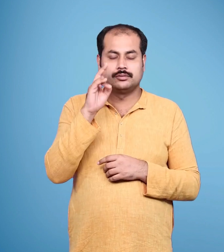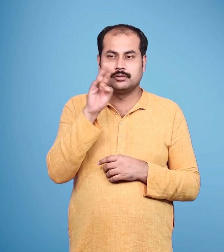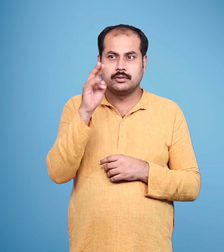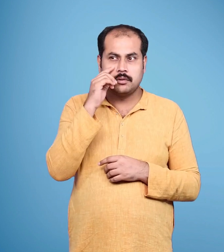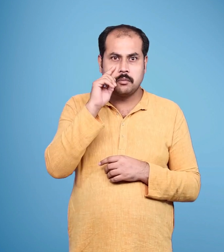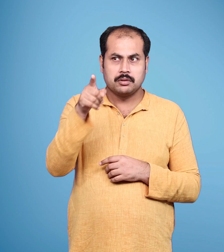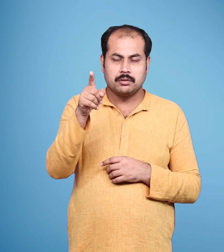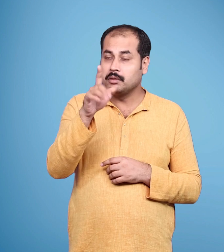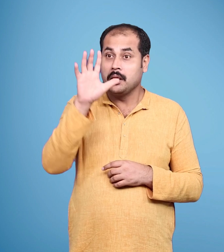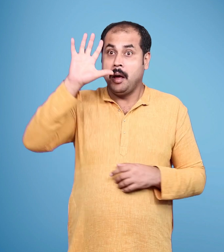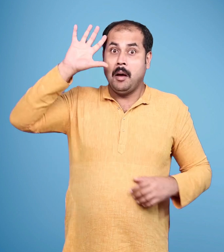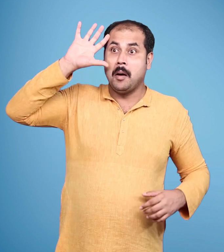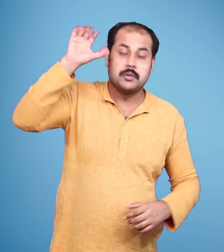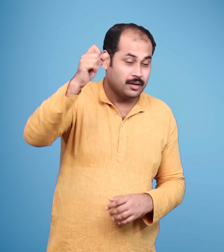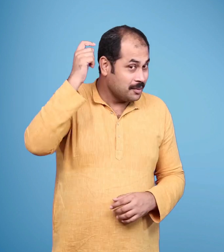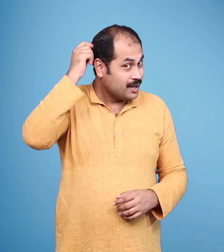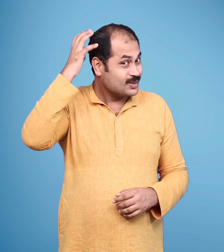उन्होंने लपक कर उसके बाल पकड़ लिये